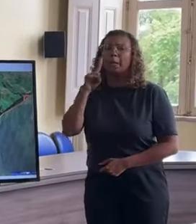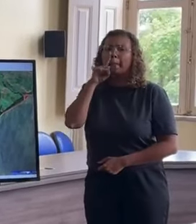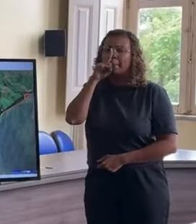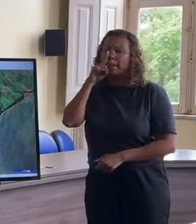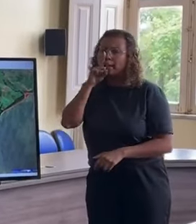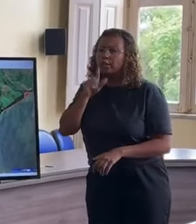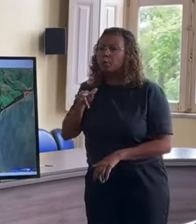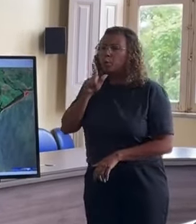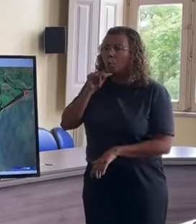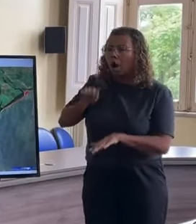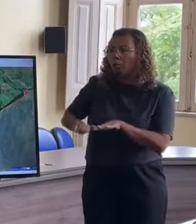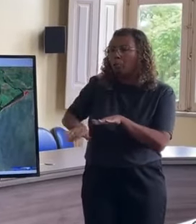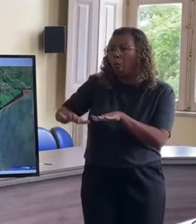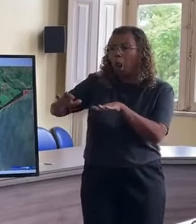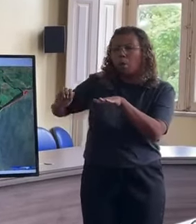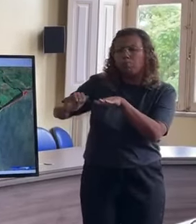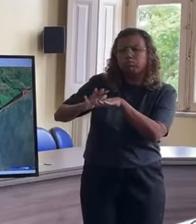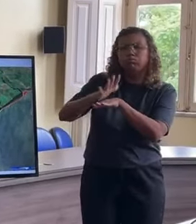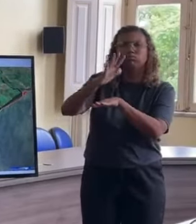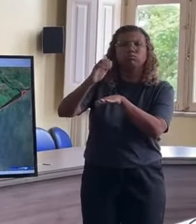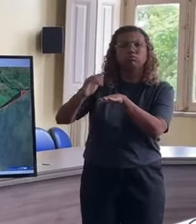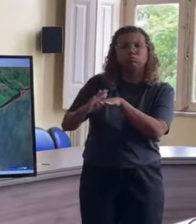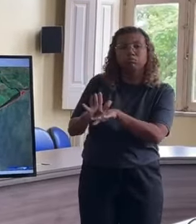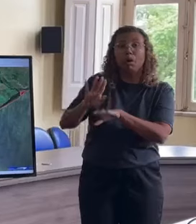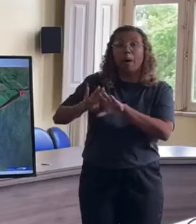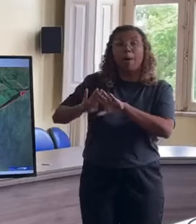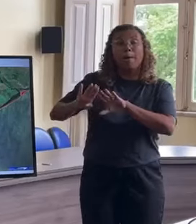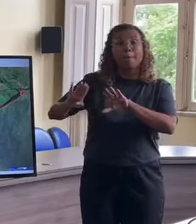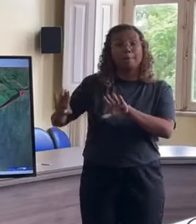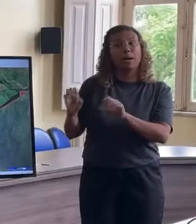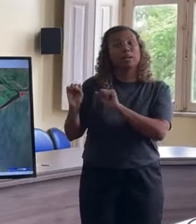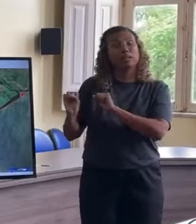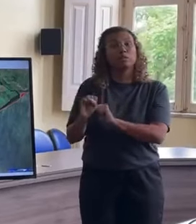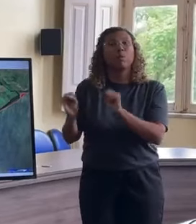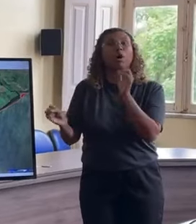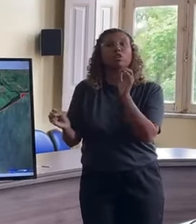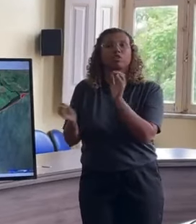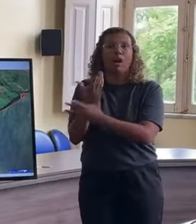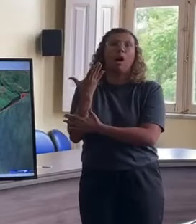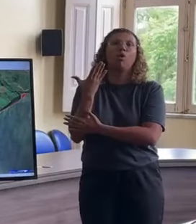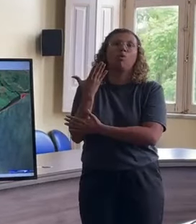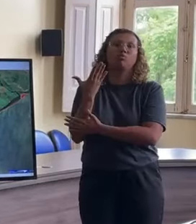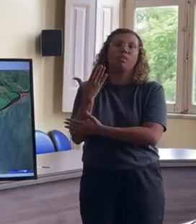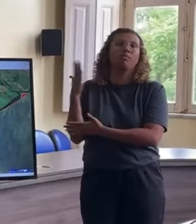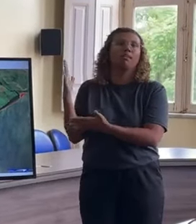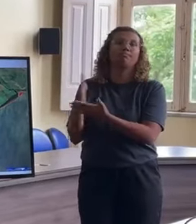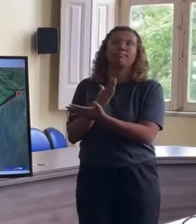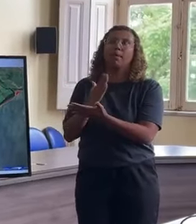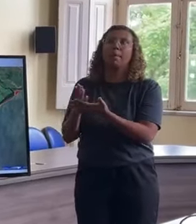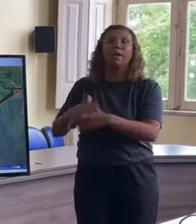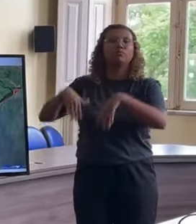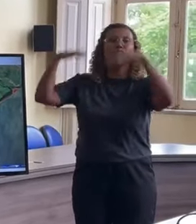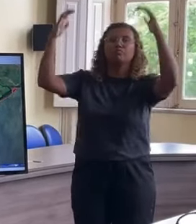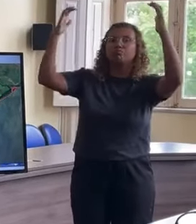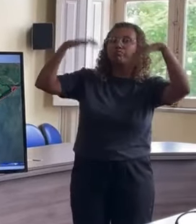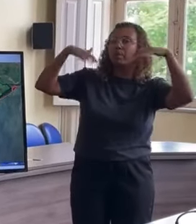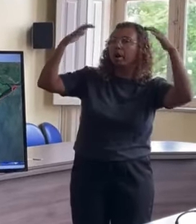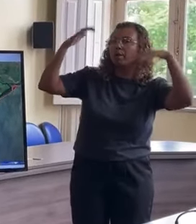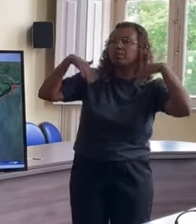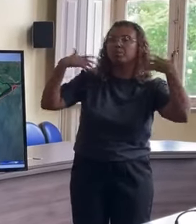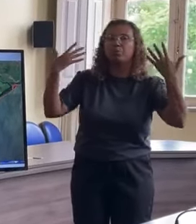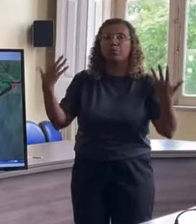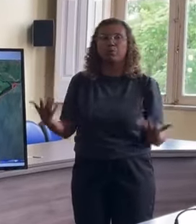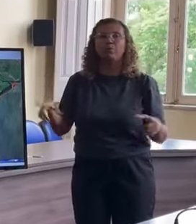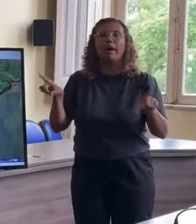inundação iminente, porém, ela pode ser afetada dependendo das chuvas em Pelotas